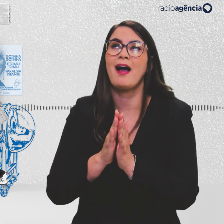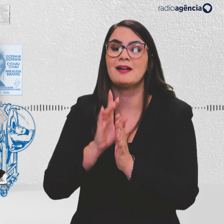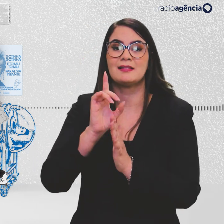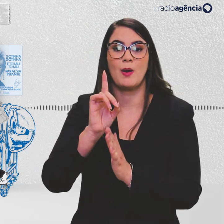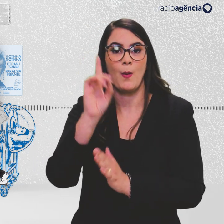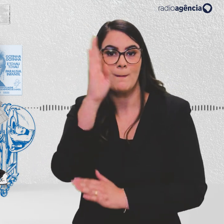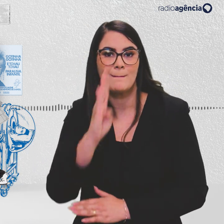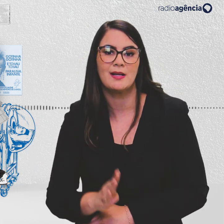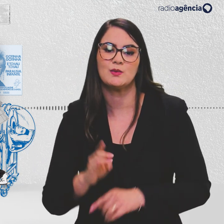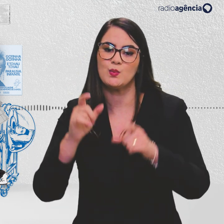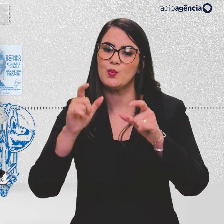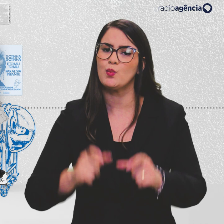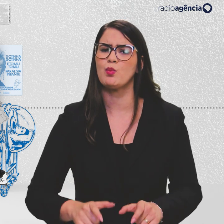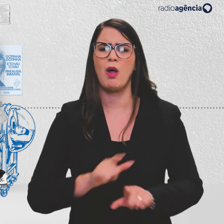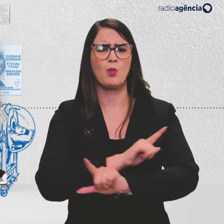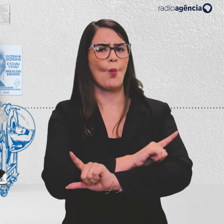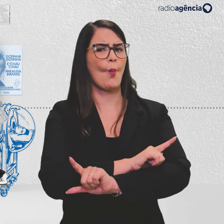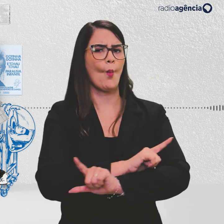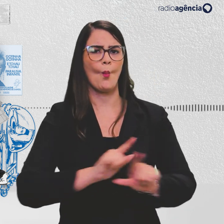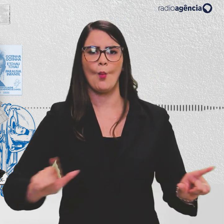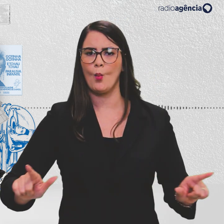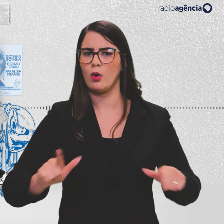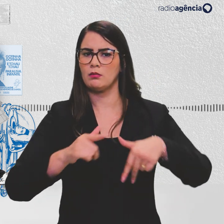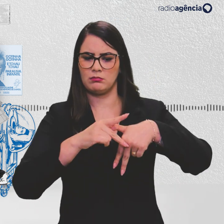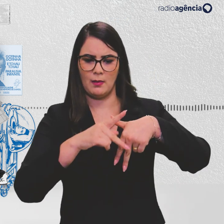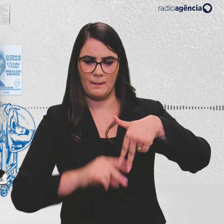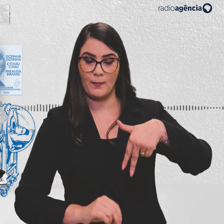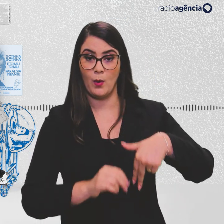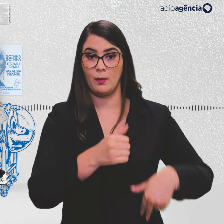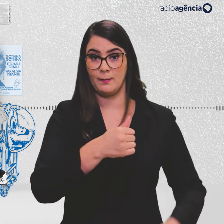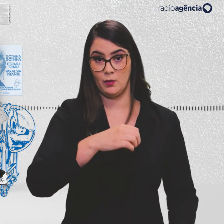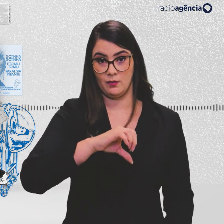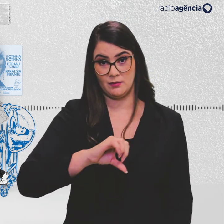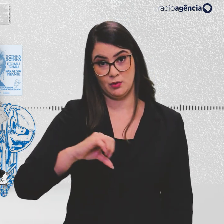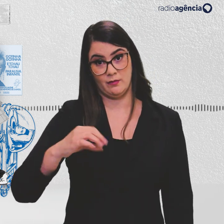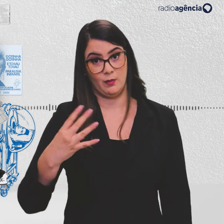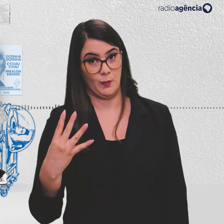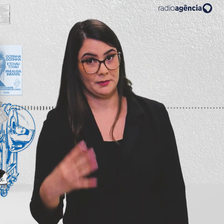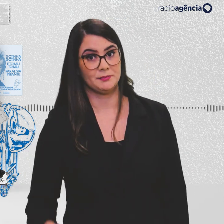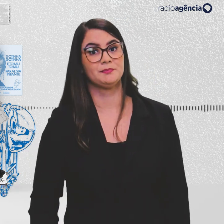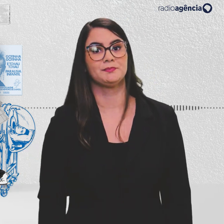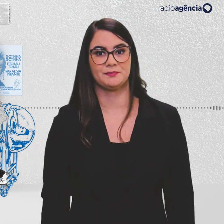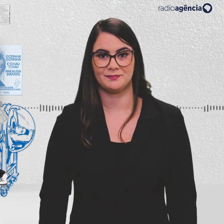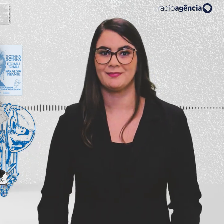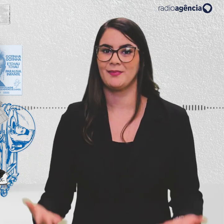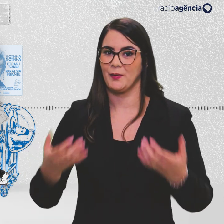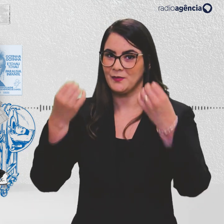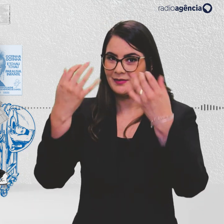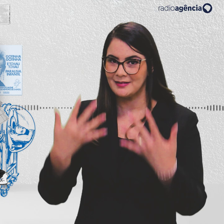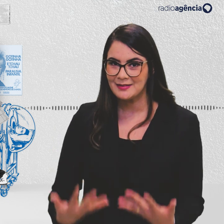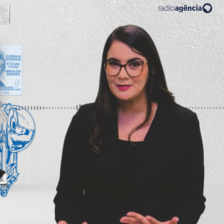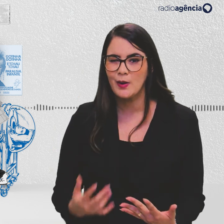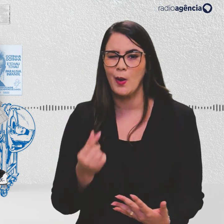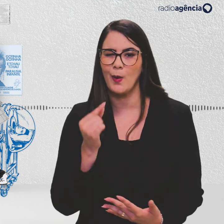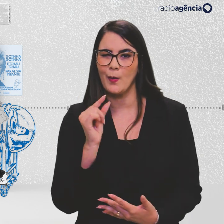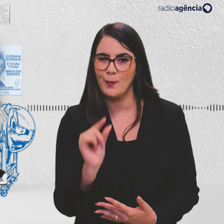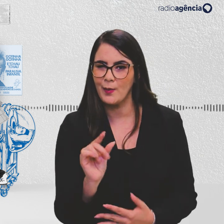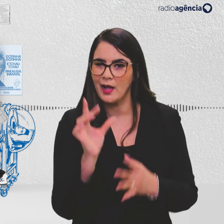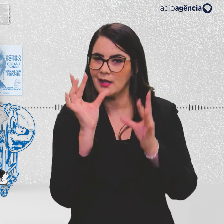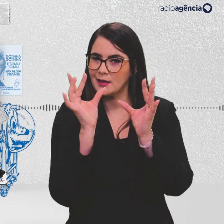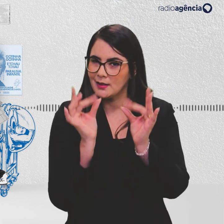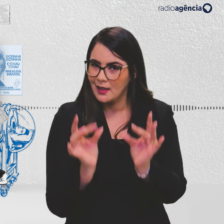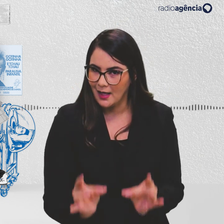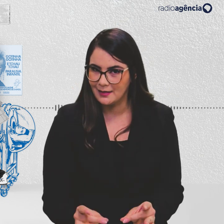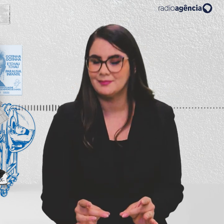considerado o território livre da polio desde 1994. A gente vai contar essa história com um pouco mais de